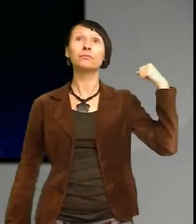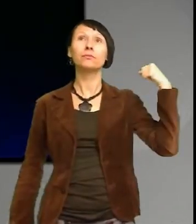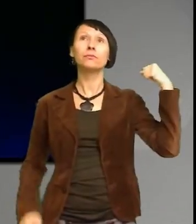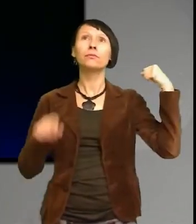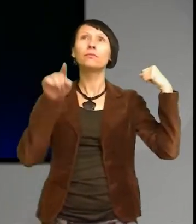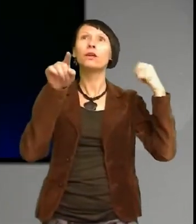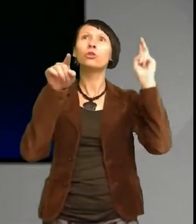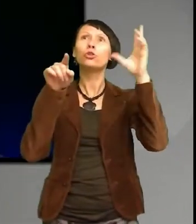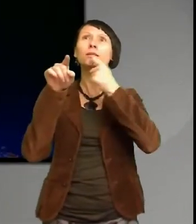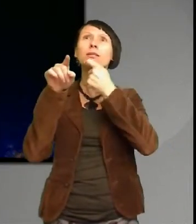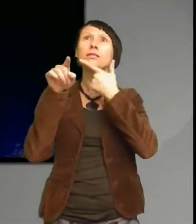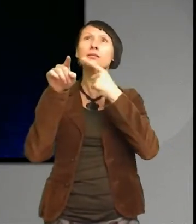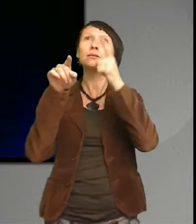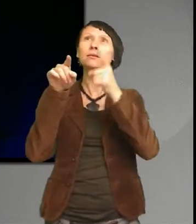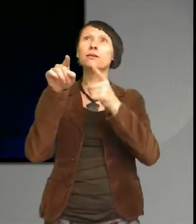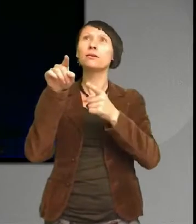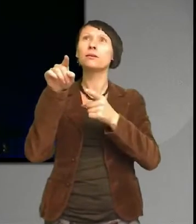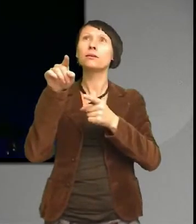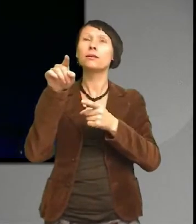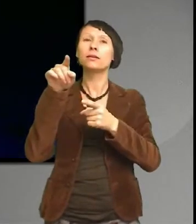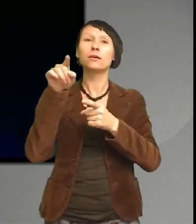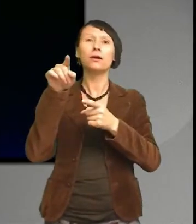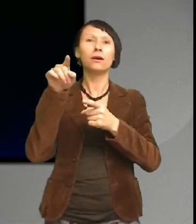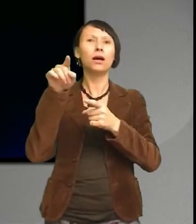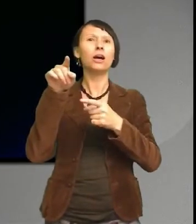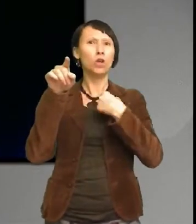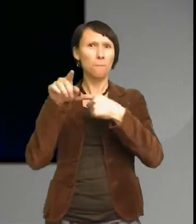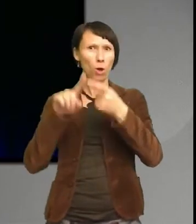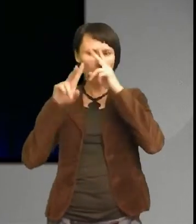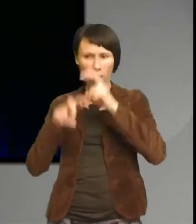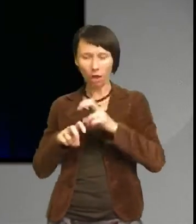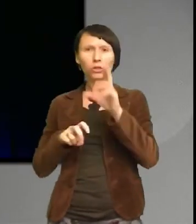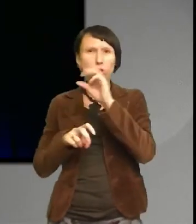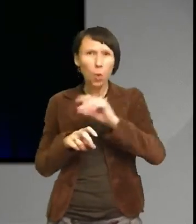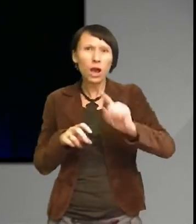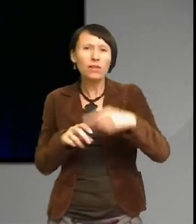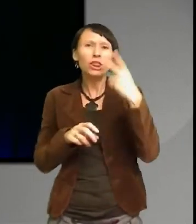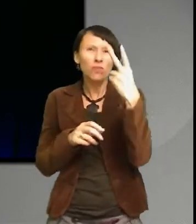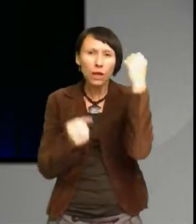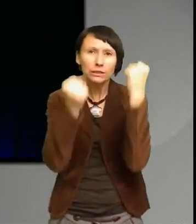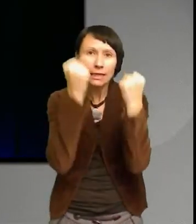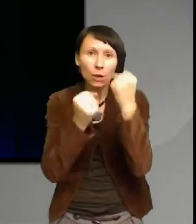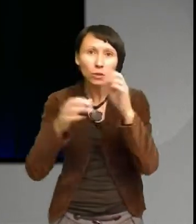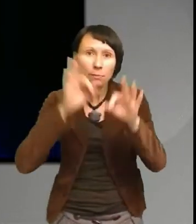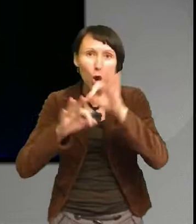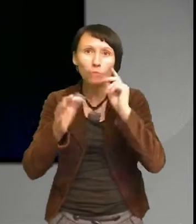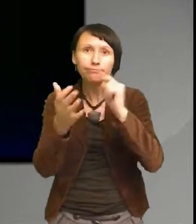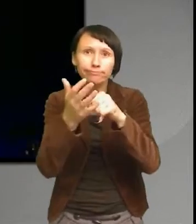jeansen tydligen hade det krävts två kilo kemikalier vid tillverkningen av dem eller den där